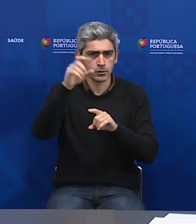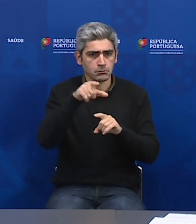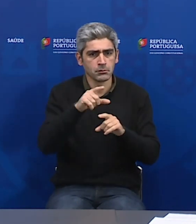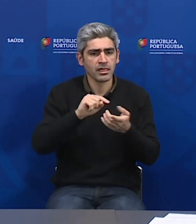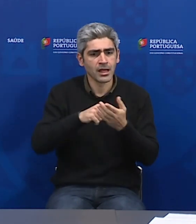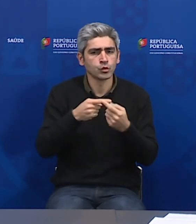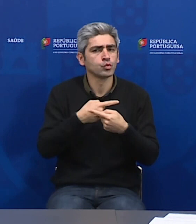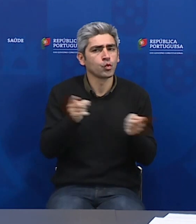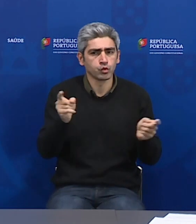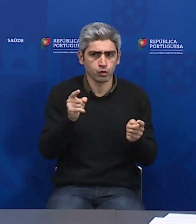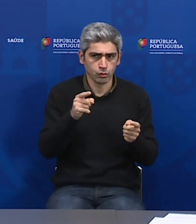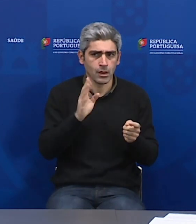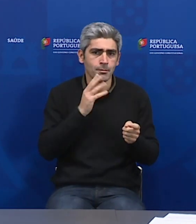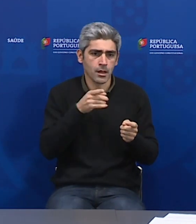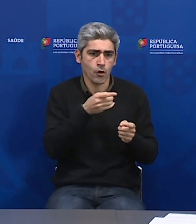de testes neste momento?